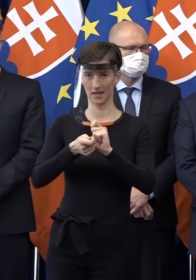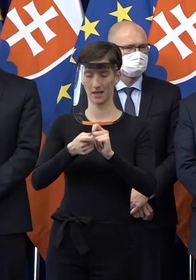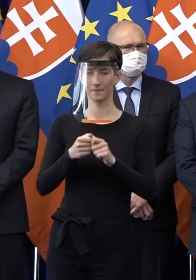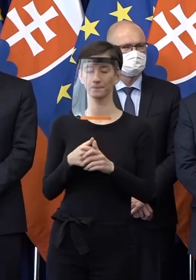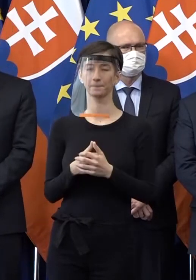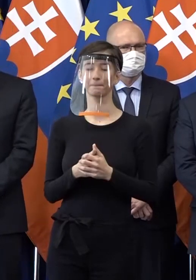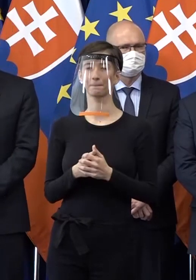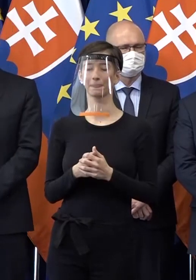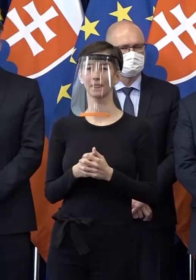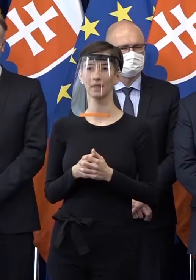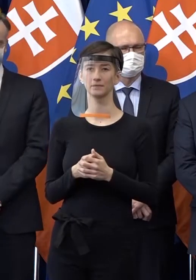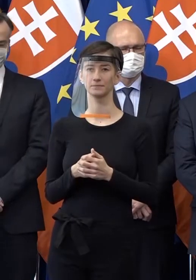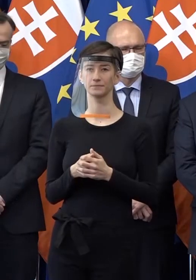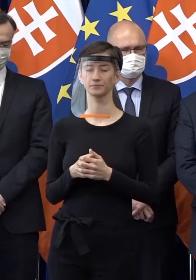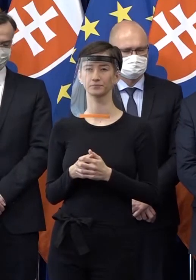konkurzom.